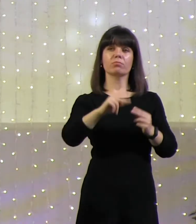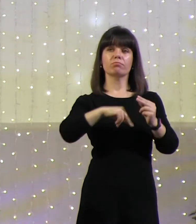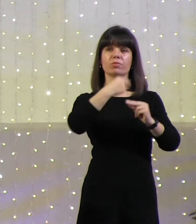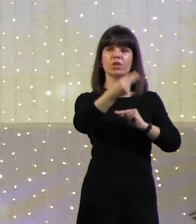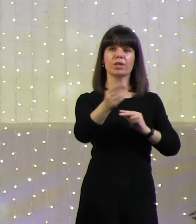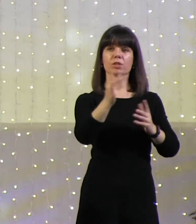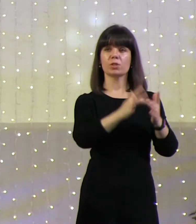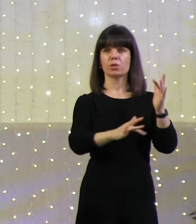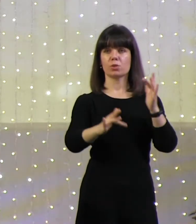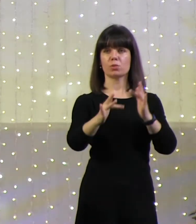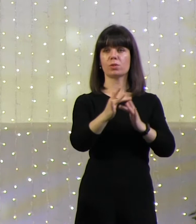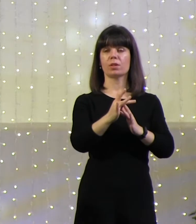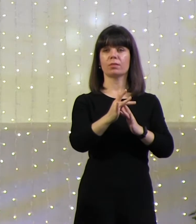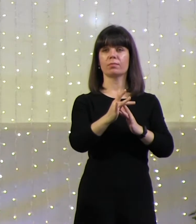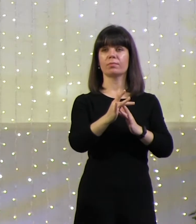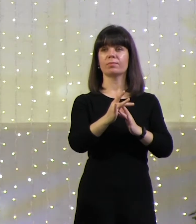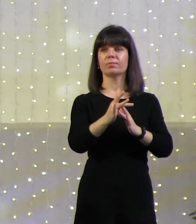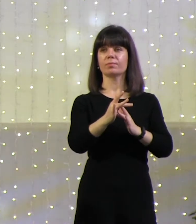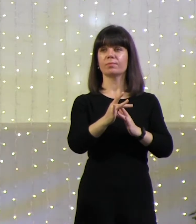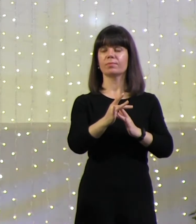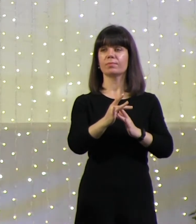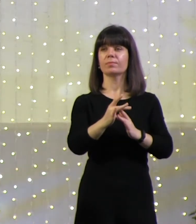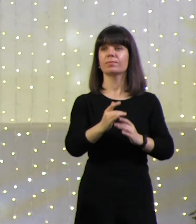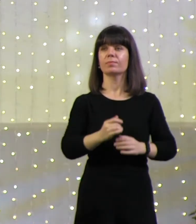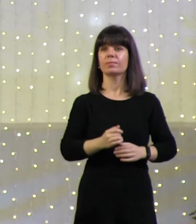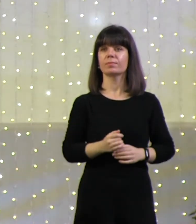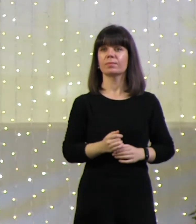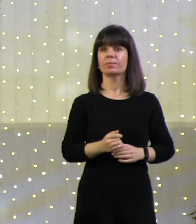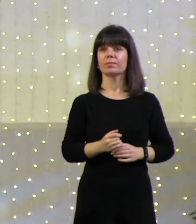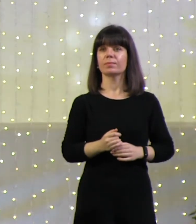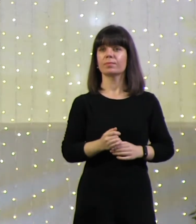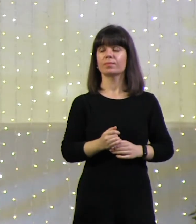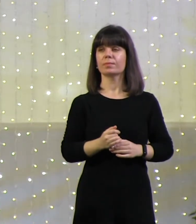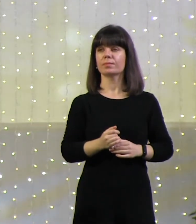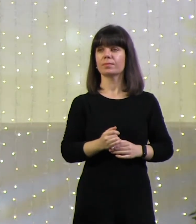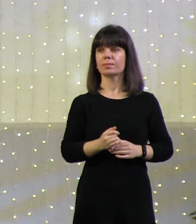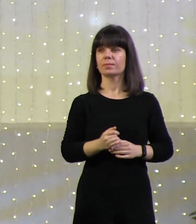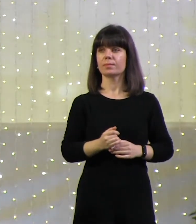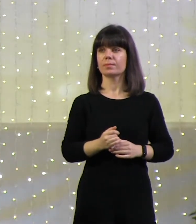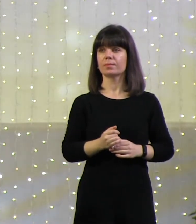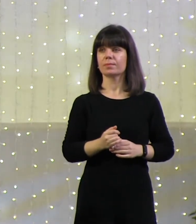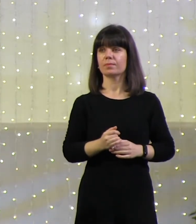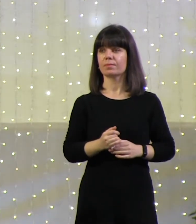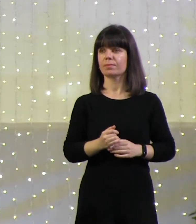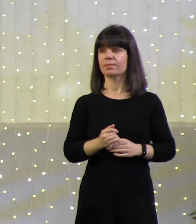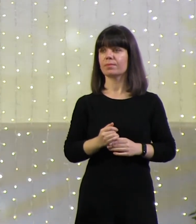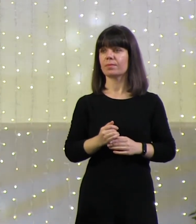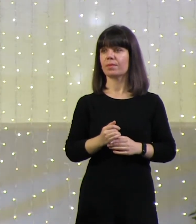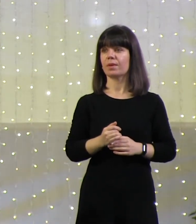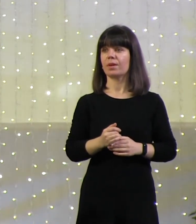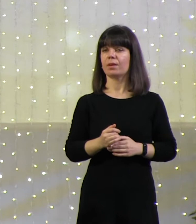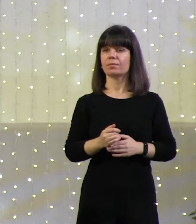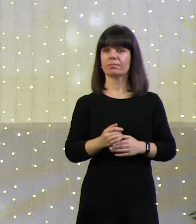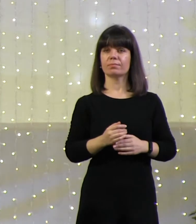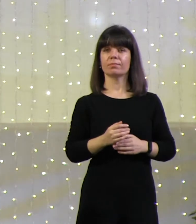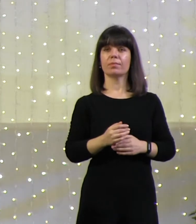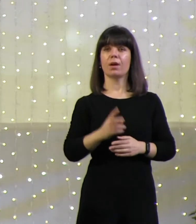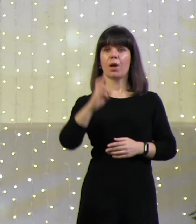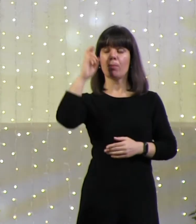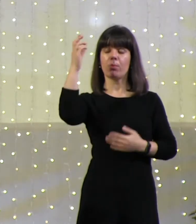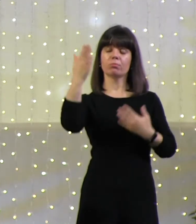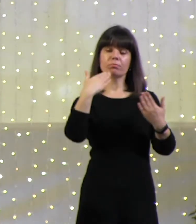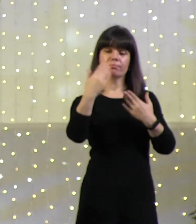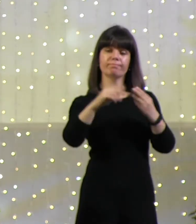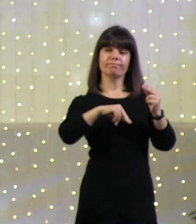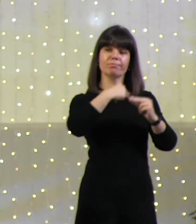спикерфоном. Он стал Его, можно сказать, средством коммуникации. То есть Бог